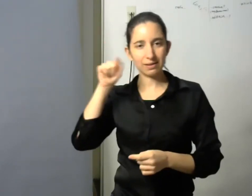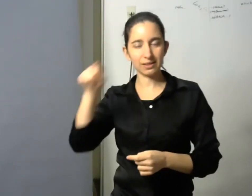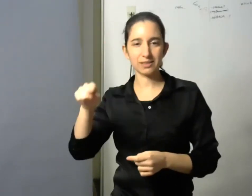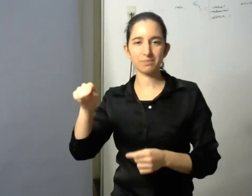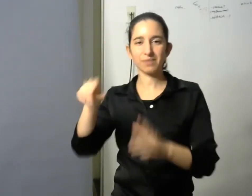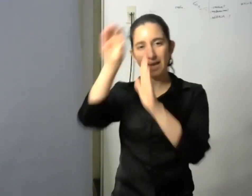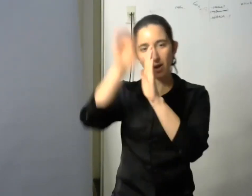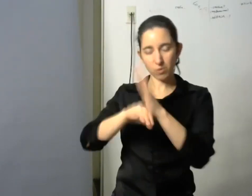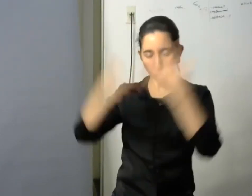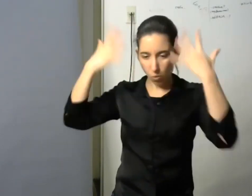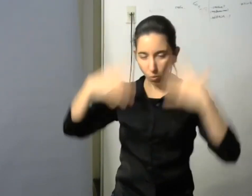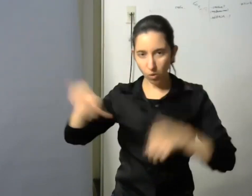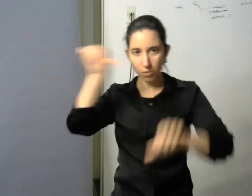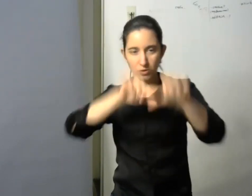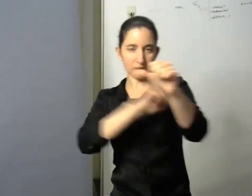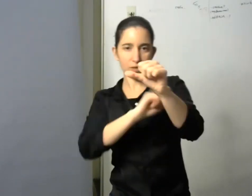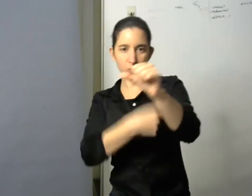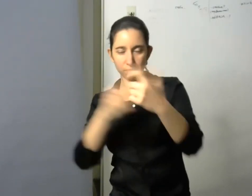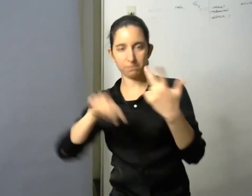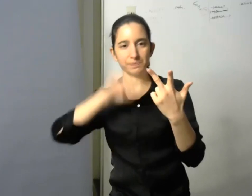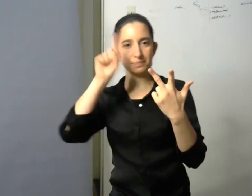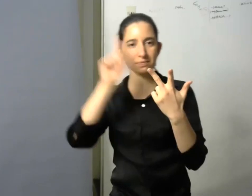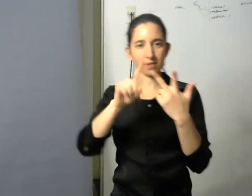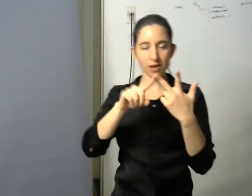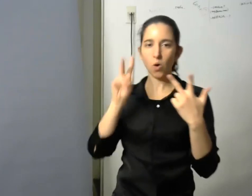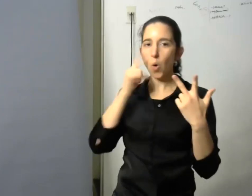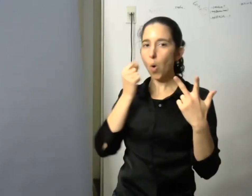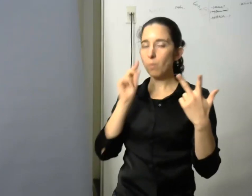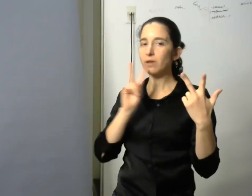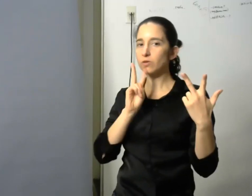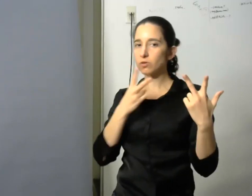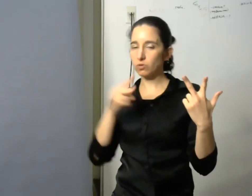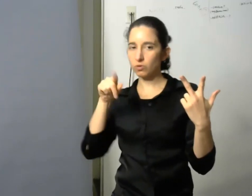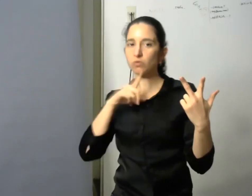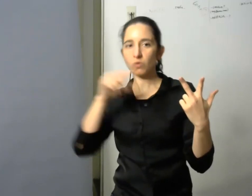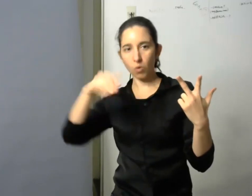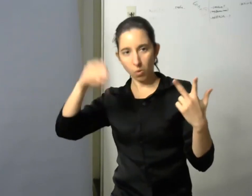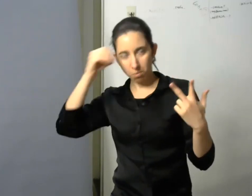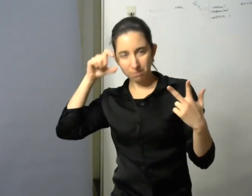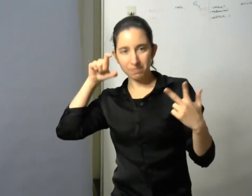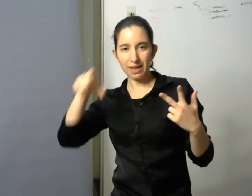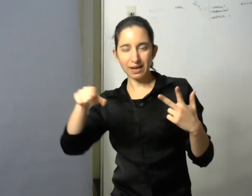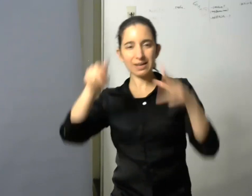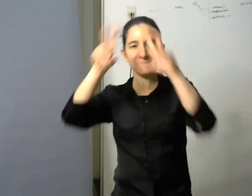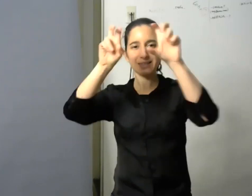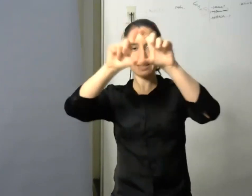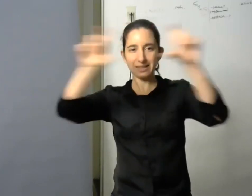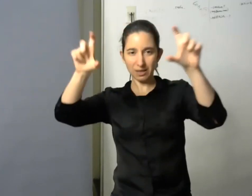que se titula De la educación segregada a la educación inclusiva bueno Marcelo te invito a que inicies esta